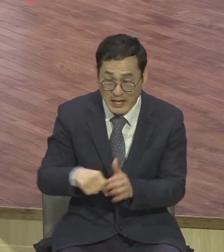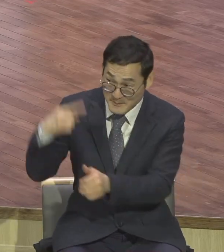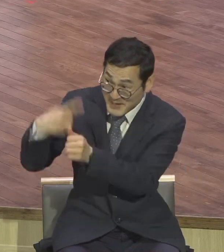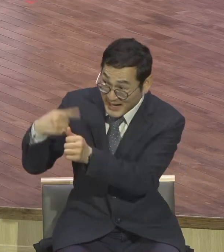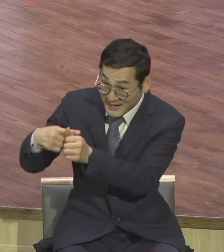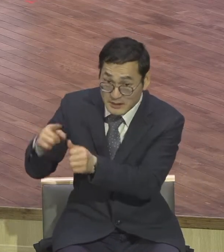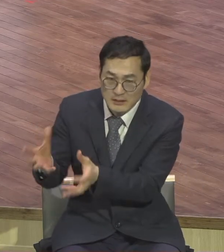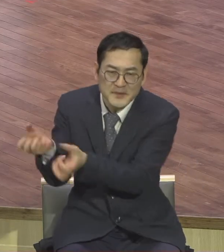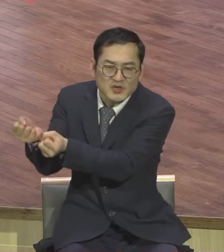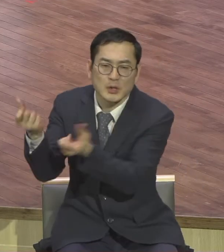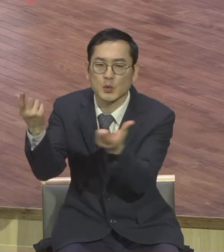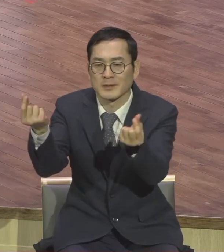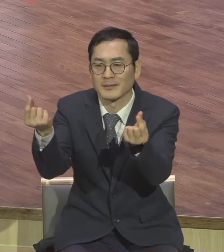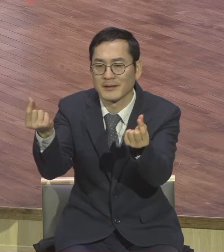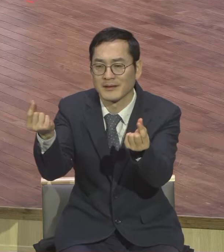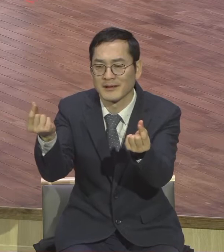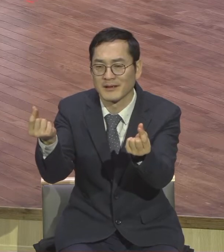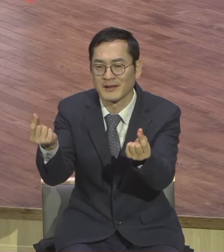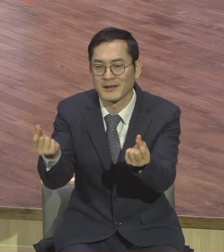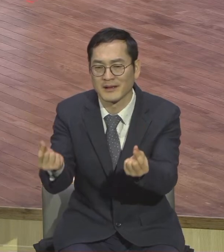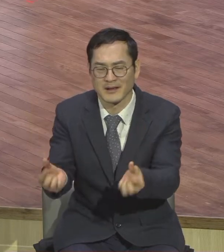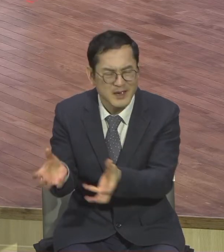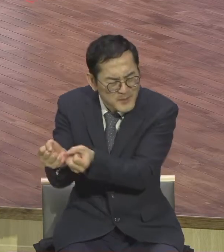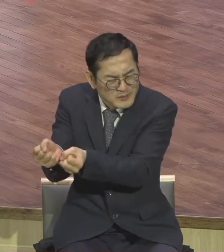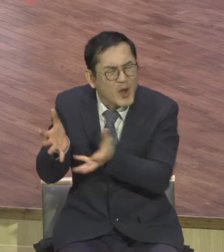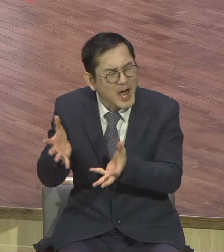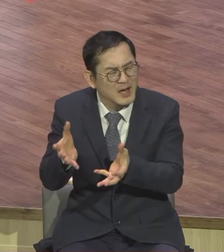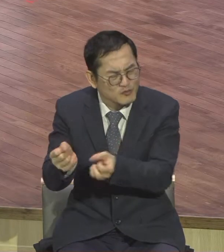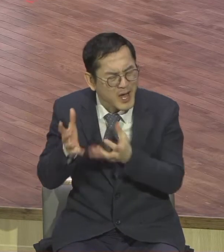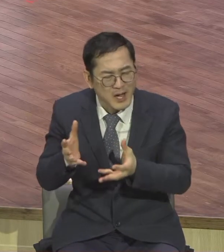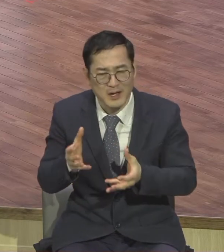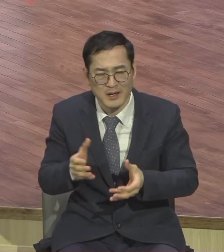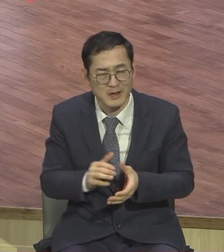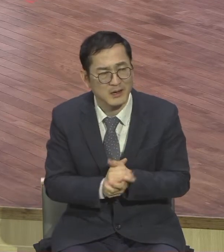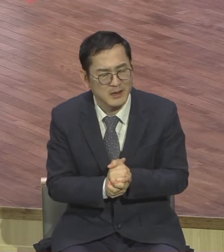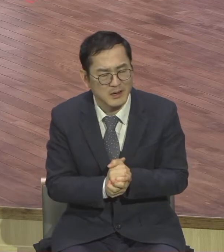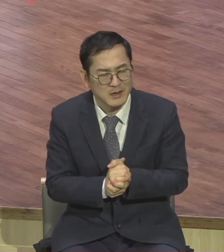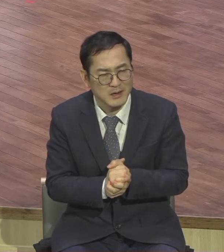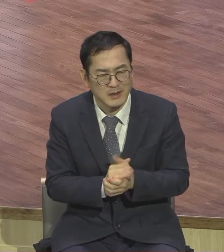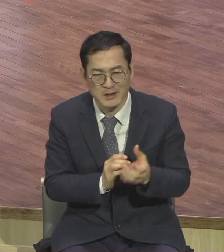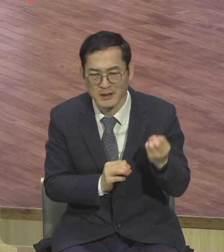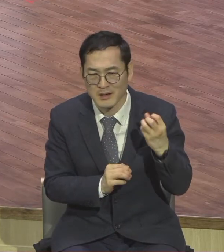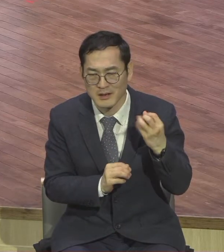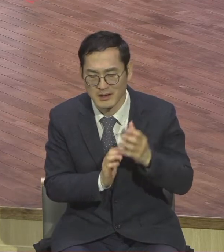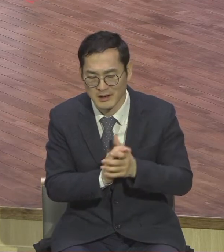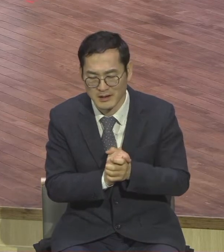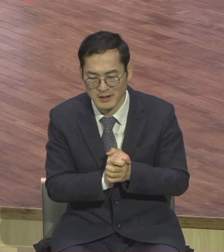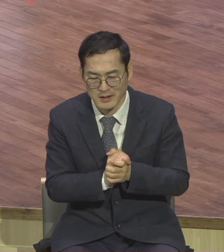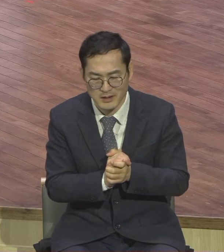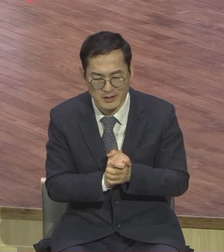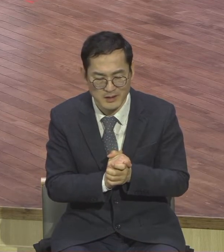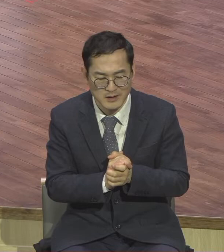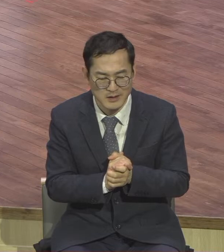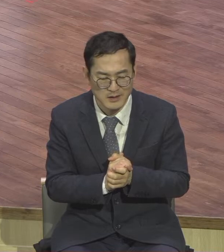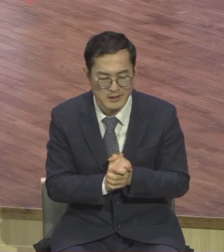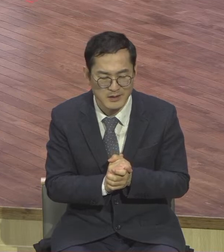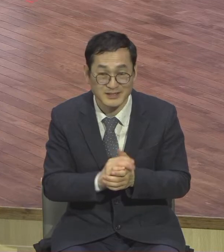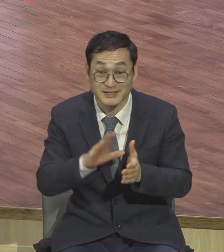상태란 말이에요 그 멱살을 놓아라는 얘기입니다 그 순간에 하나님 앞에 눈물로